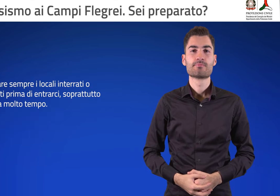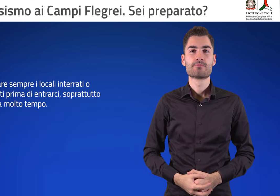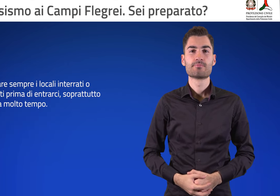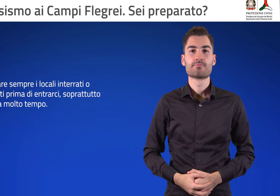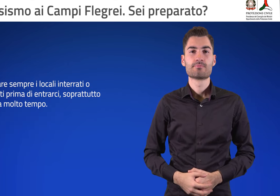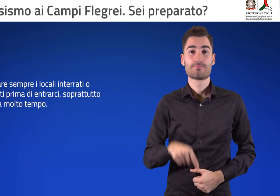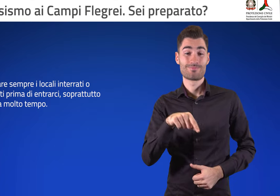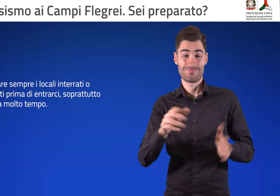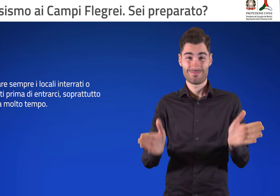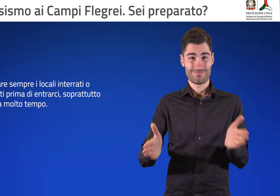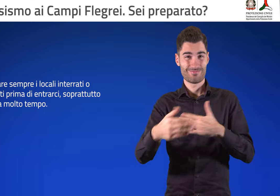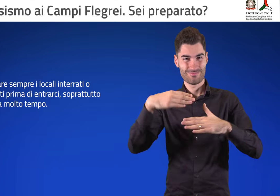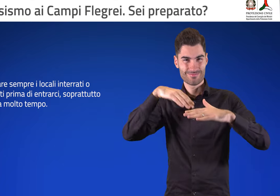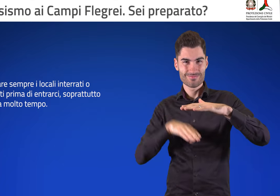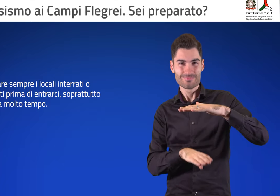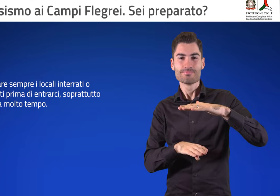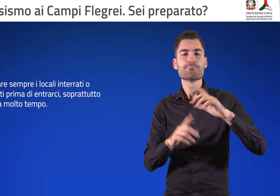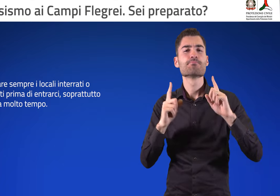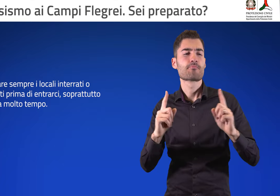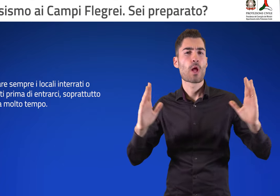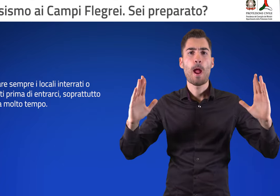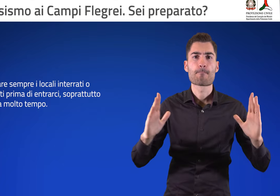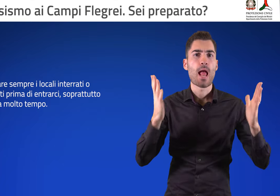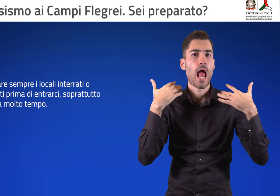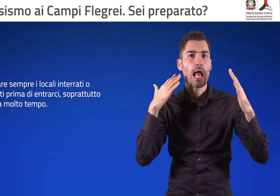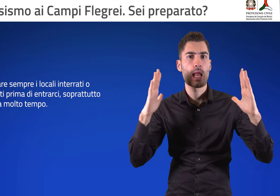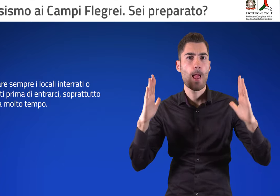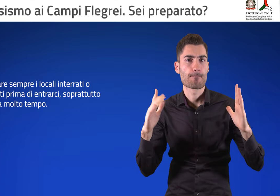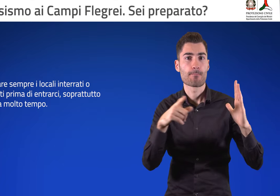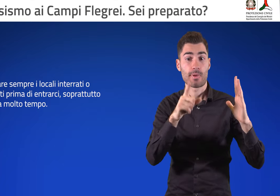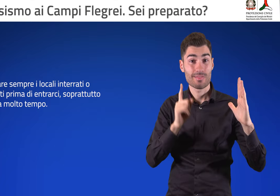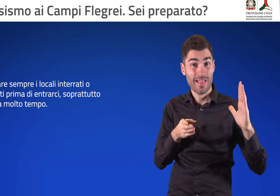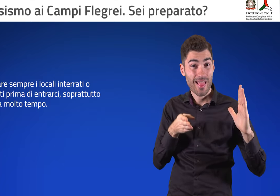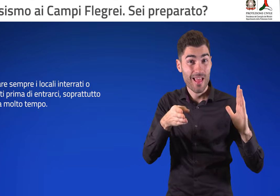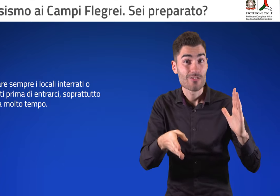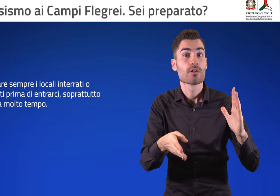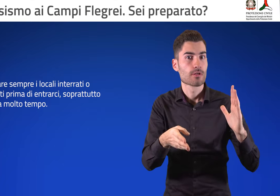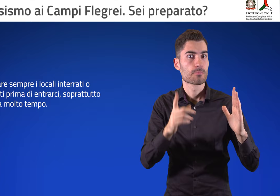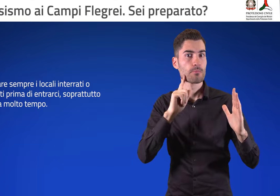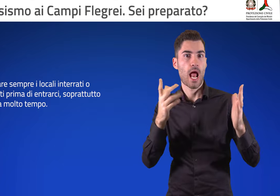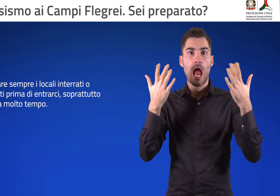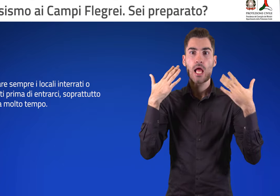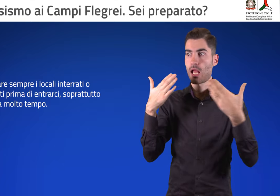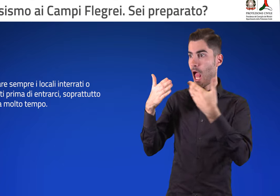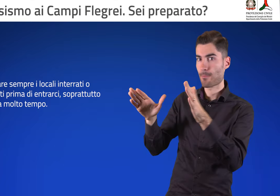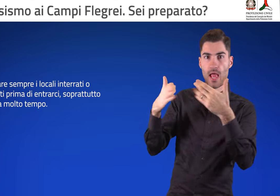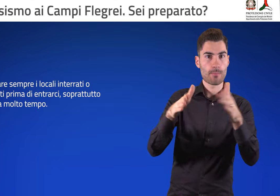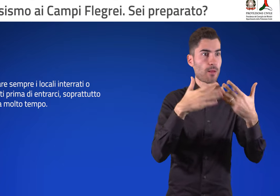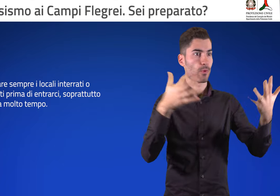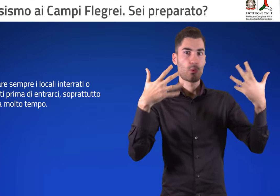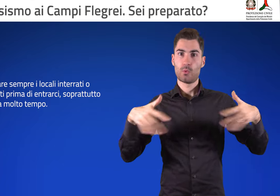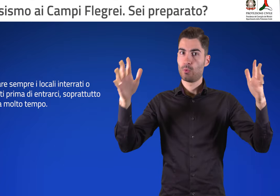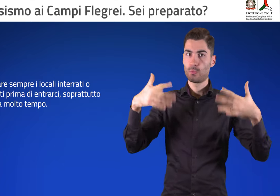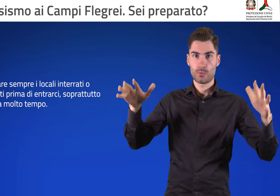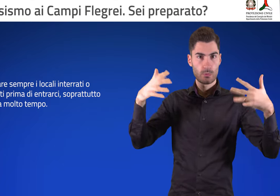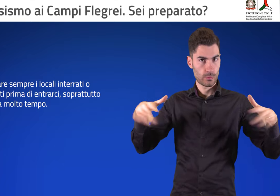Fai arieggiare sempre i locali interrati o semi-interrati prima di entrarci, soprattutto se chiusi da